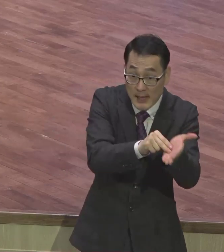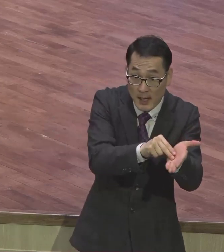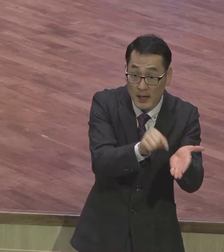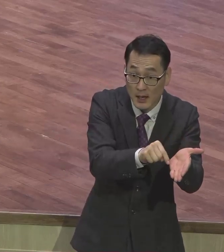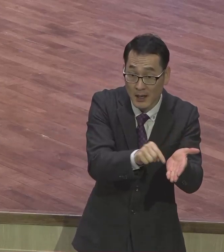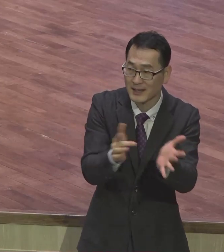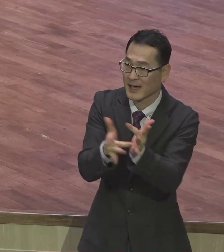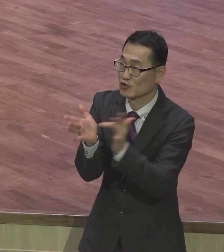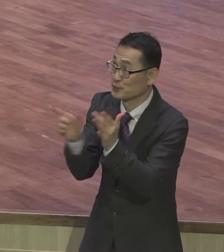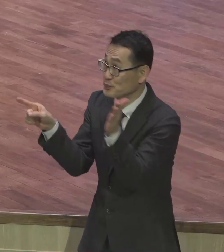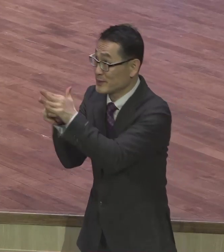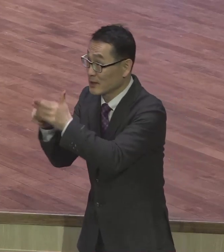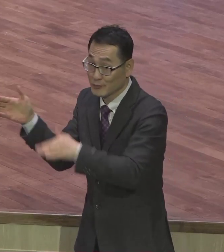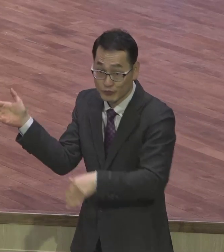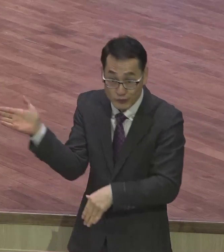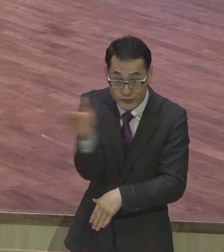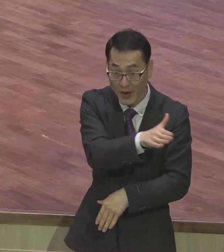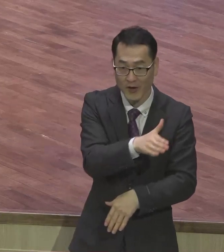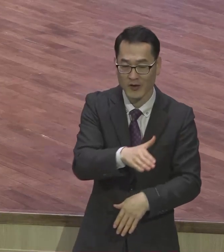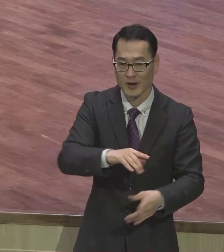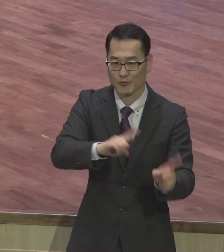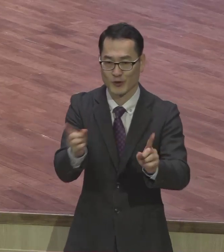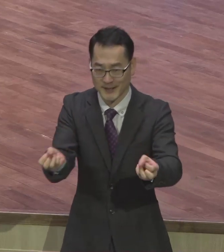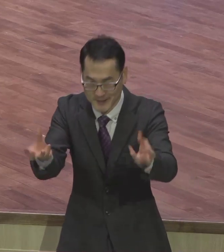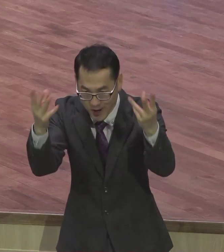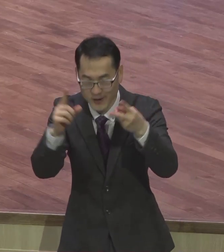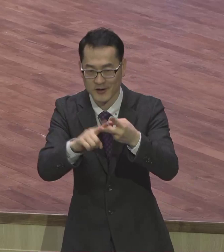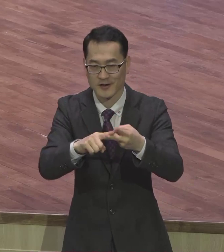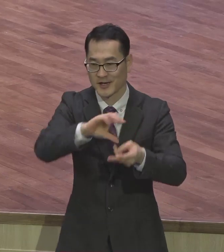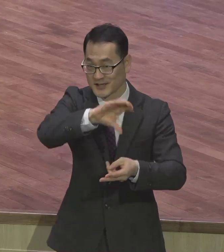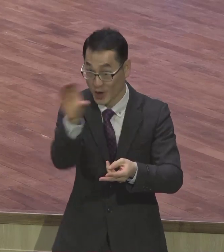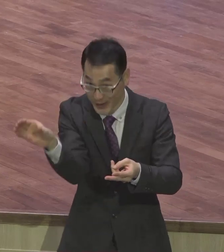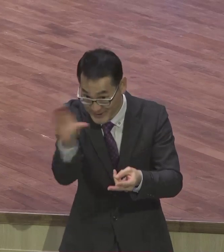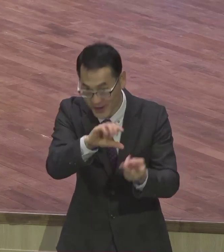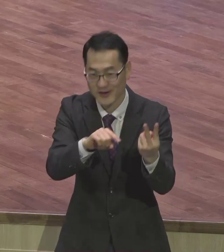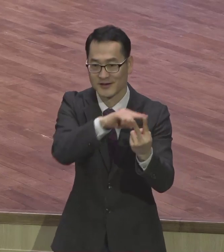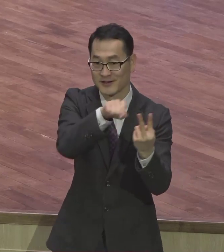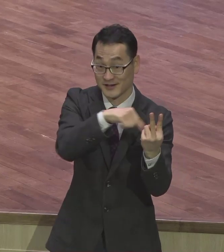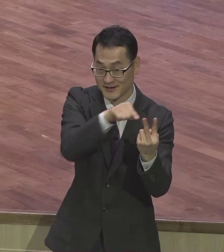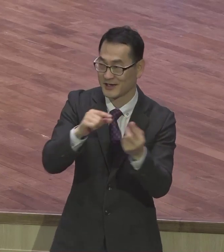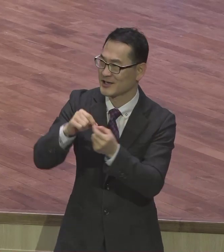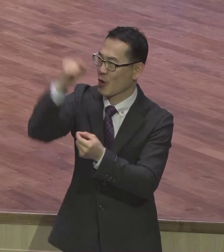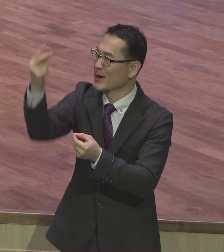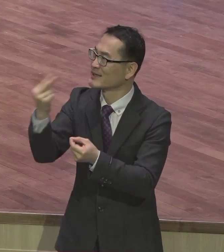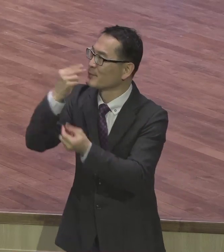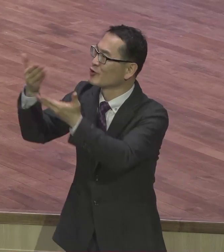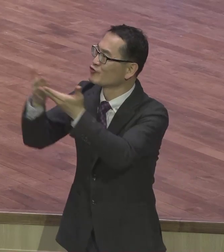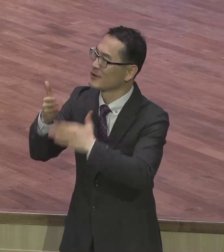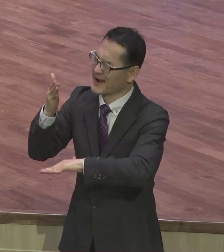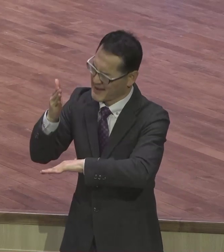성탄절 부활절 영원한 생명 주신 거 감사하는 그런 적이고